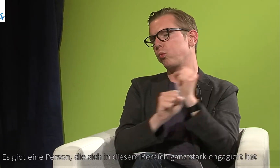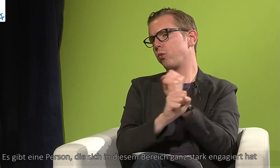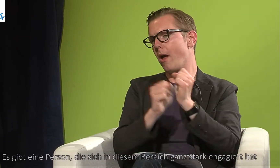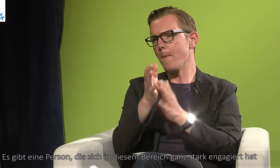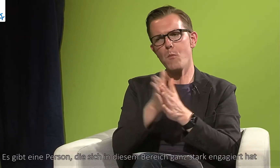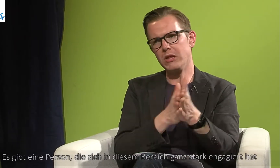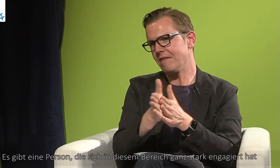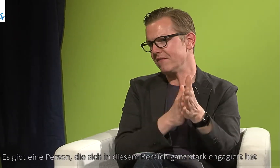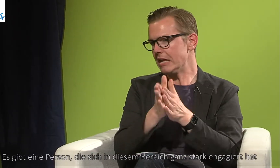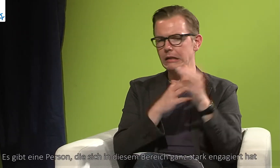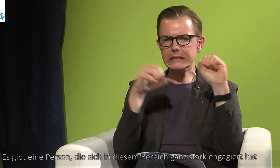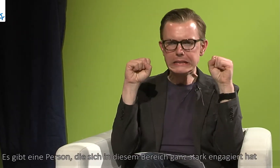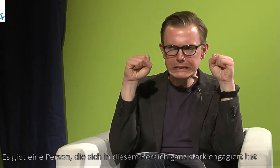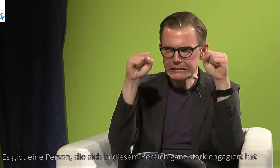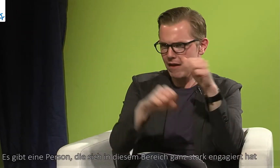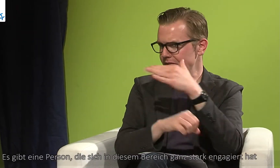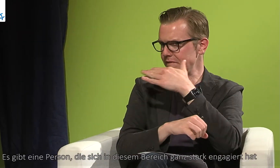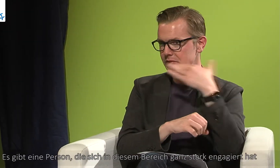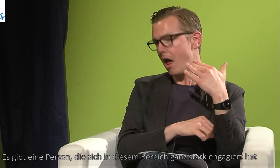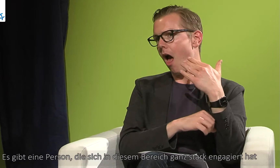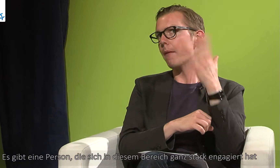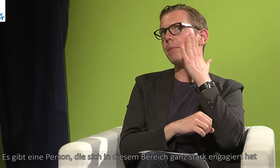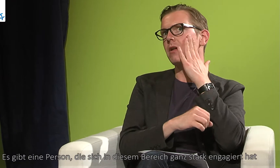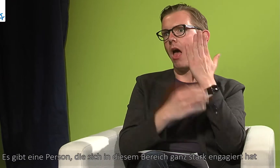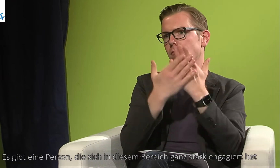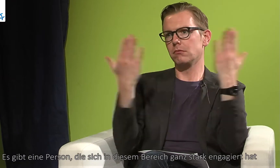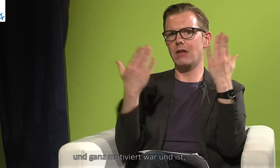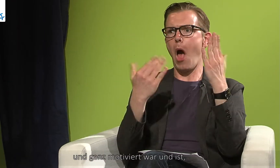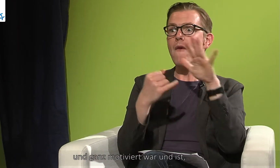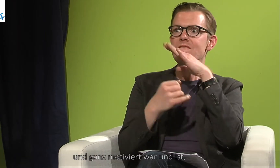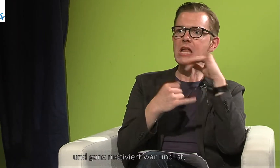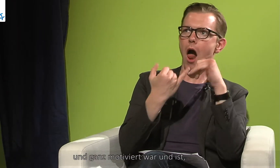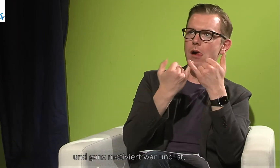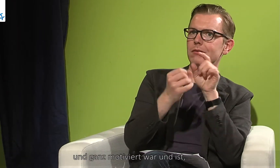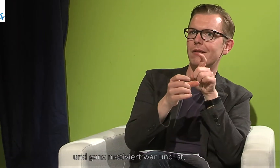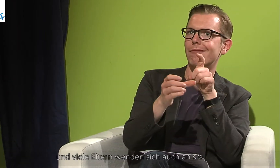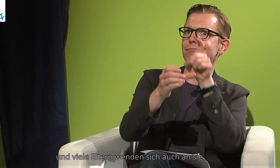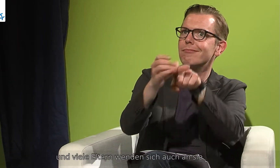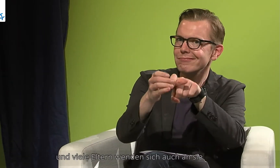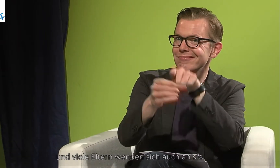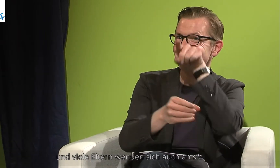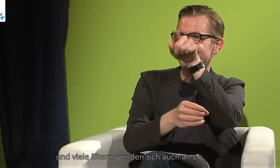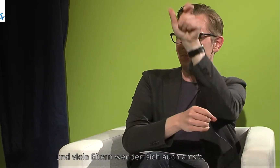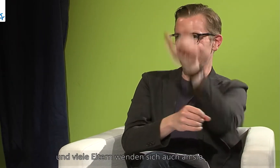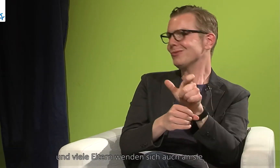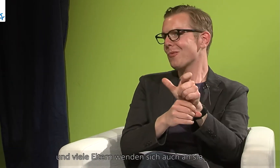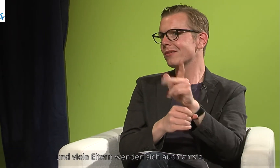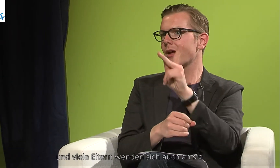eine Person, die sich in diesem Bereich ganz stark engagiert hat und ganz motiviert war und viele Eltern wenden sich auch an sie.